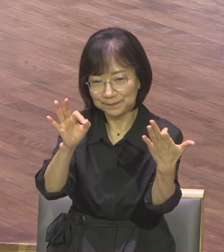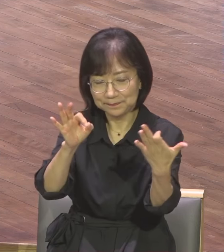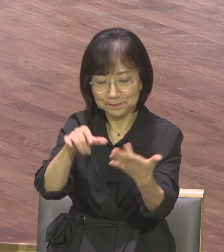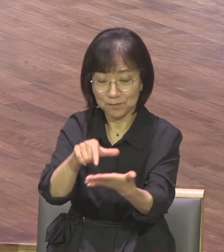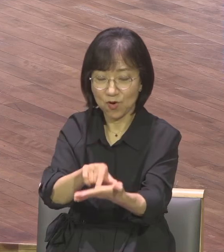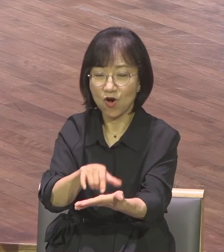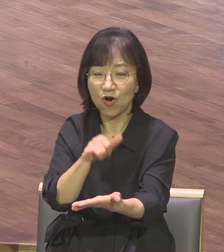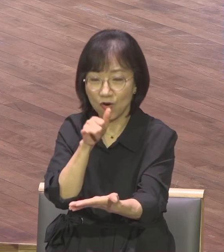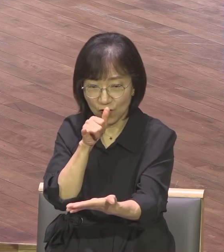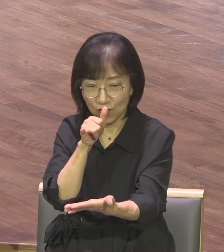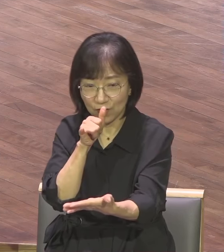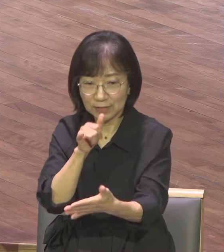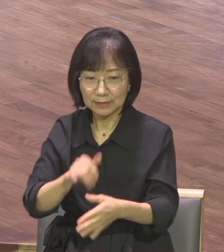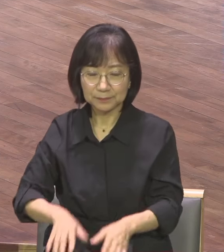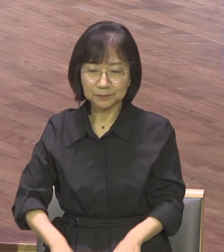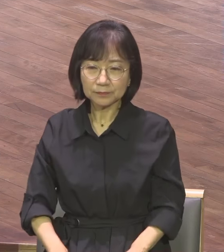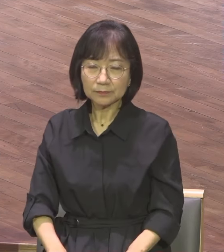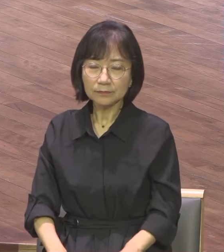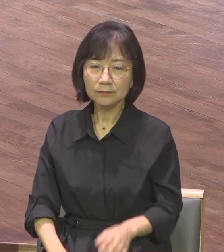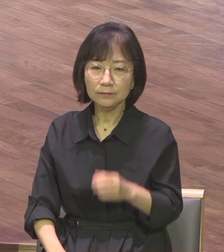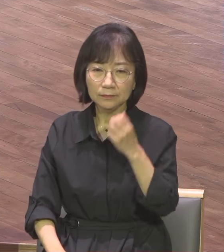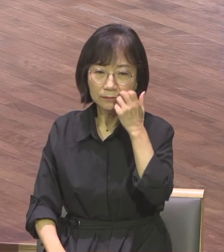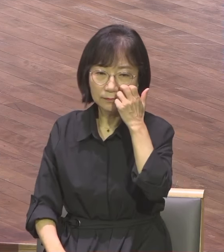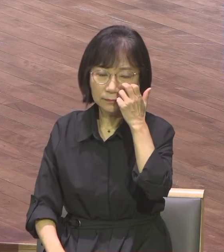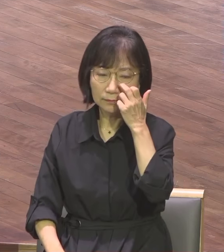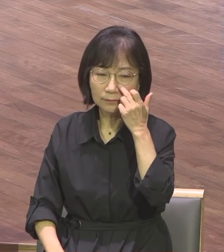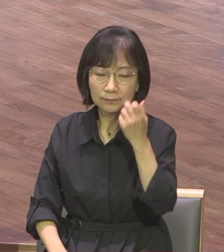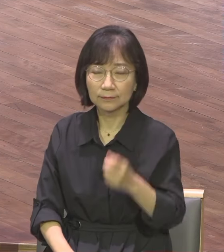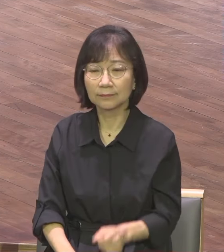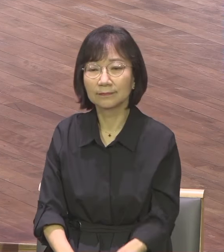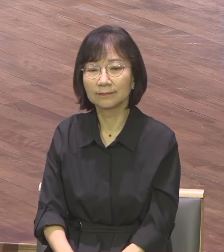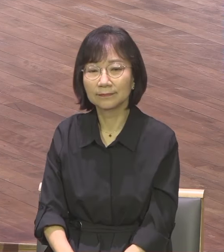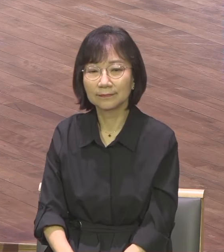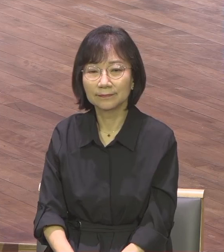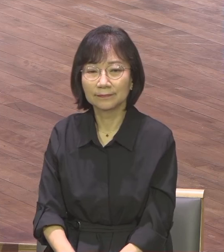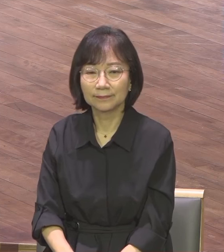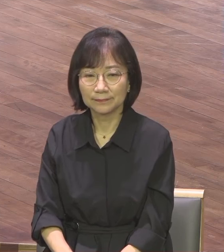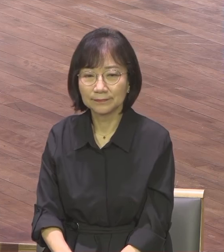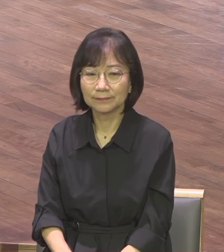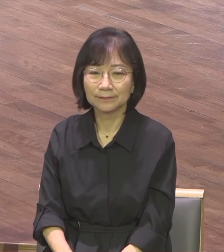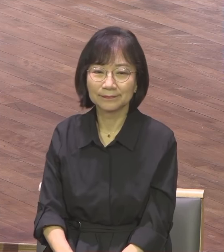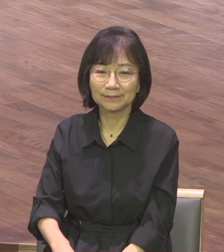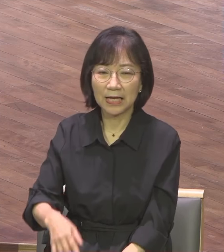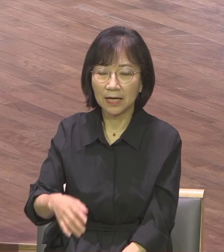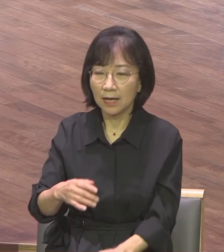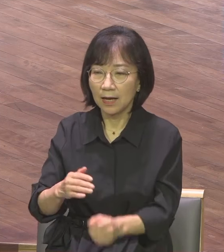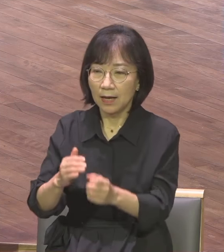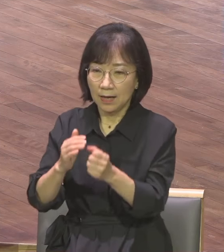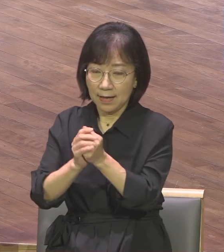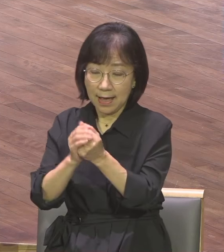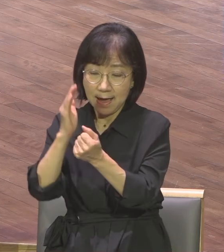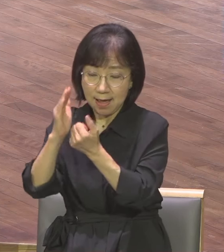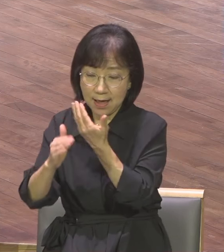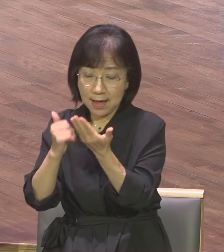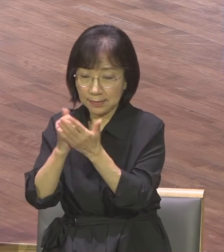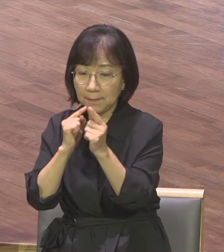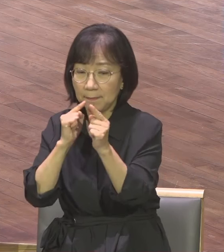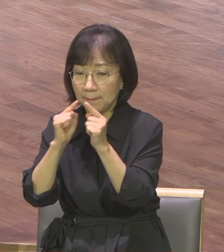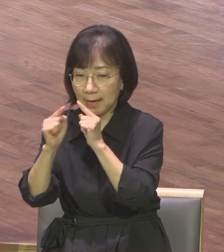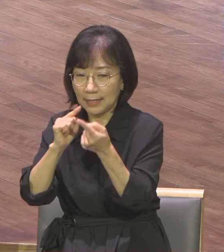10절은 강론했다고 말해요 강론이라는 뜻은 뭐냐면 자세의 성경을 가르쳤다고